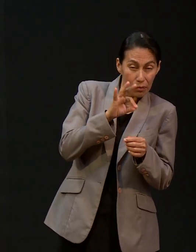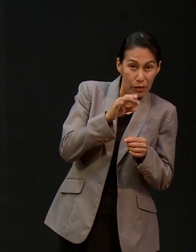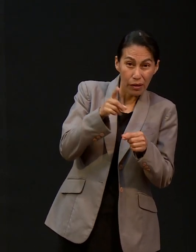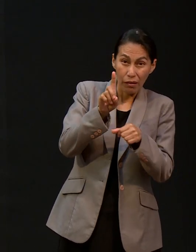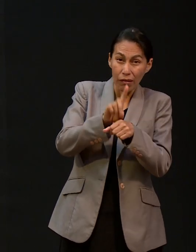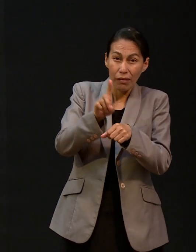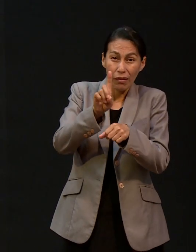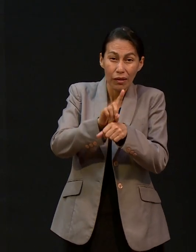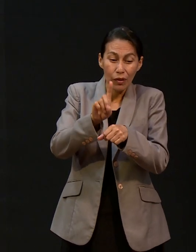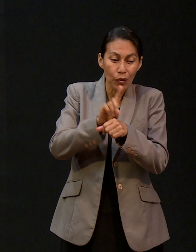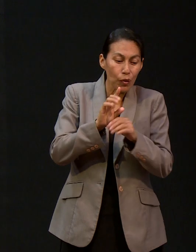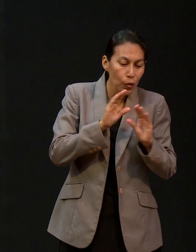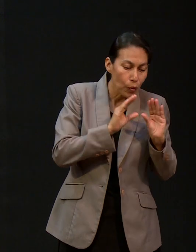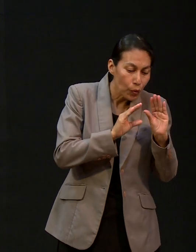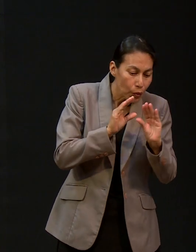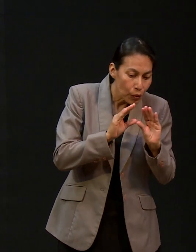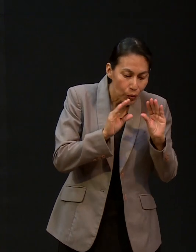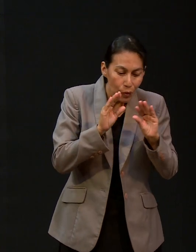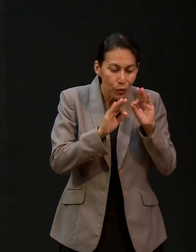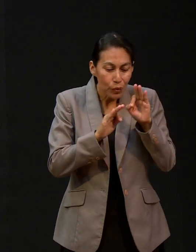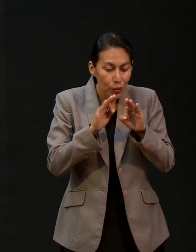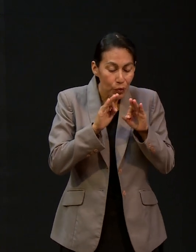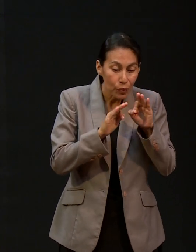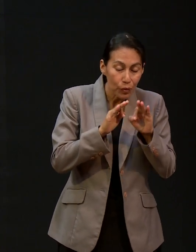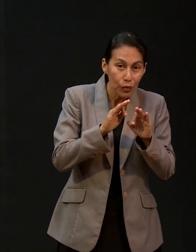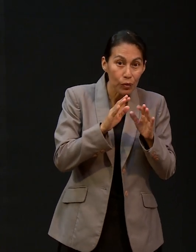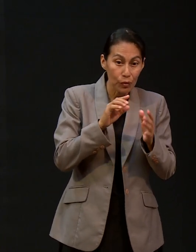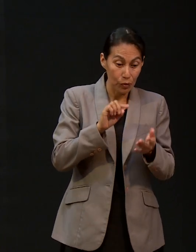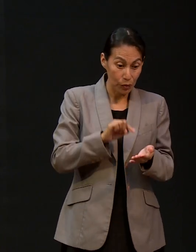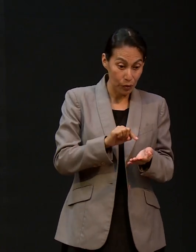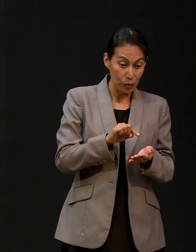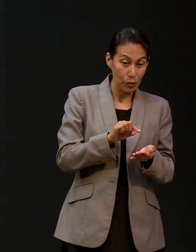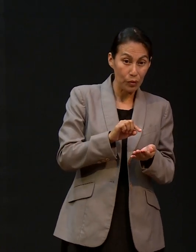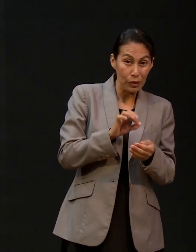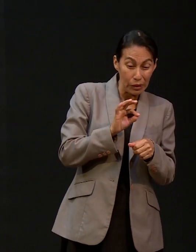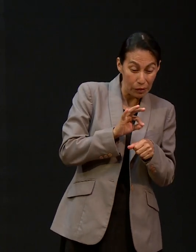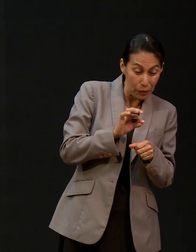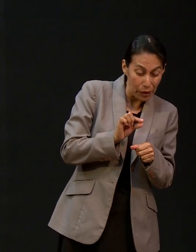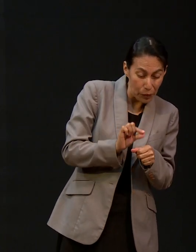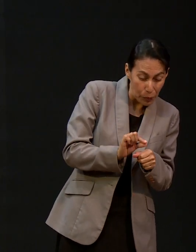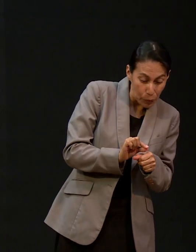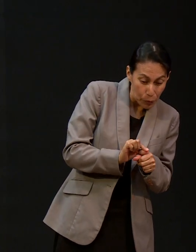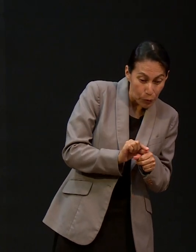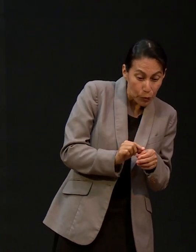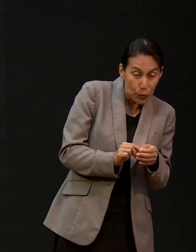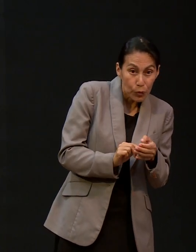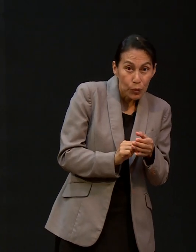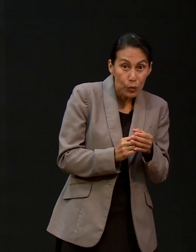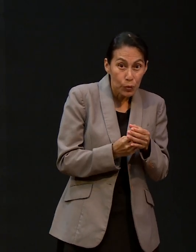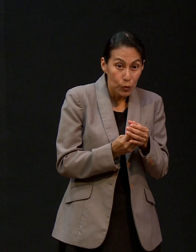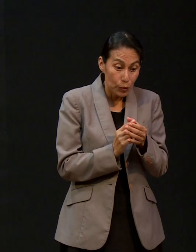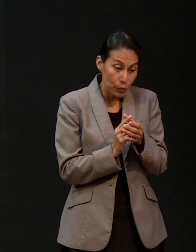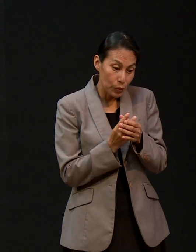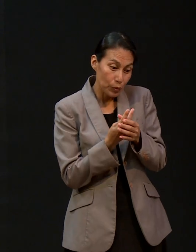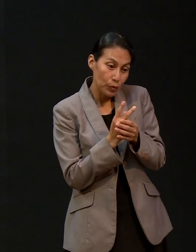cultivando día tras día, de tal manera que esa pequeña semilla se convierte en un